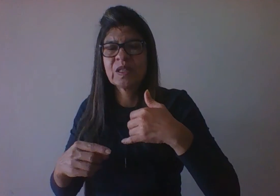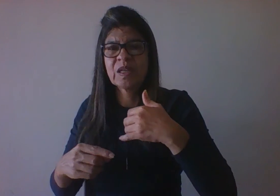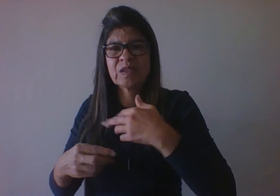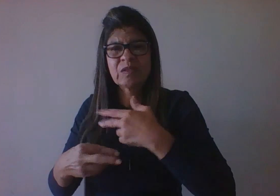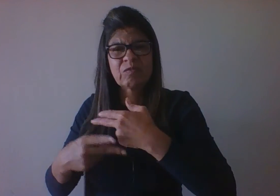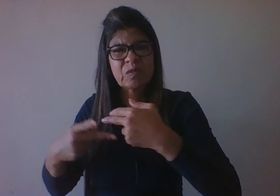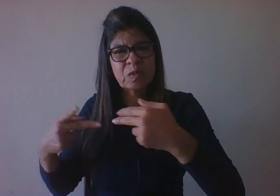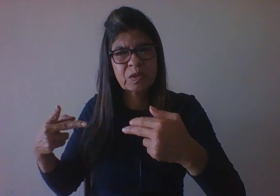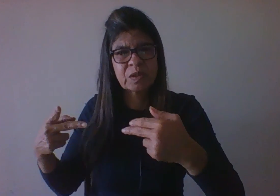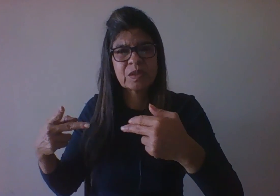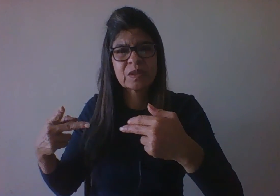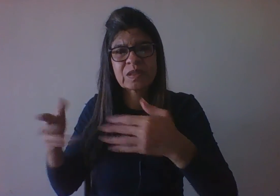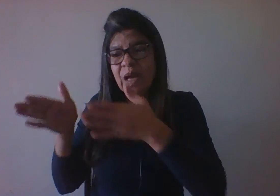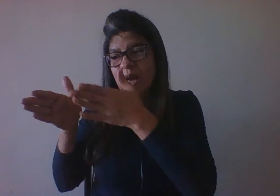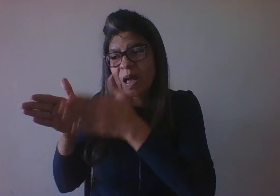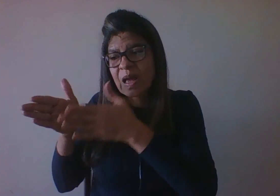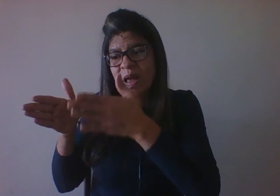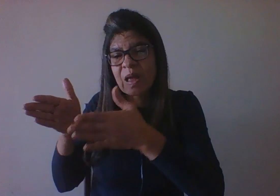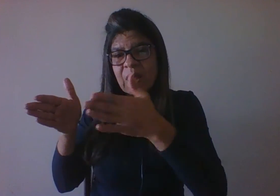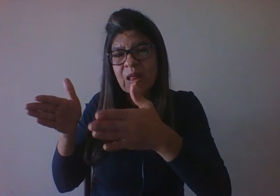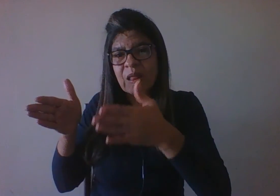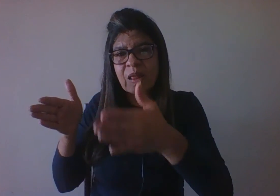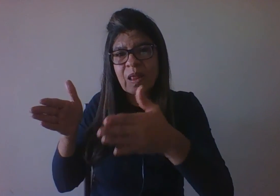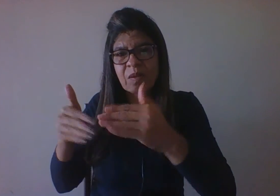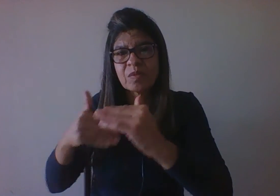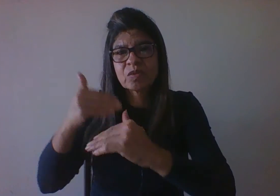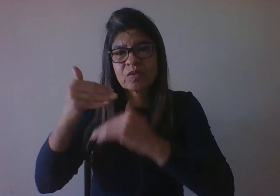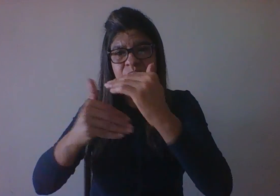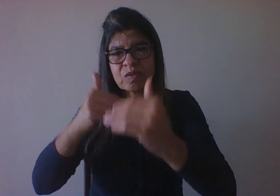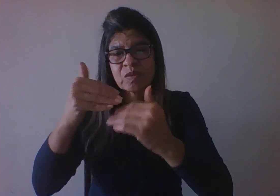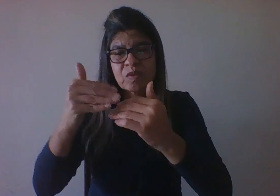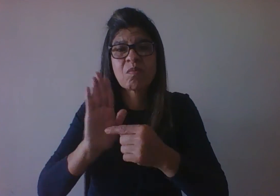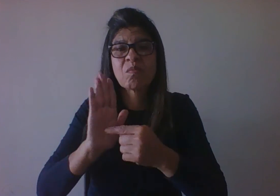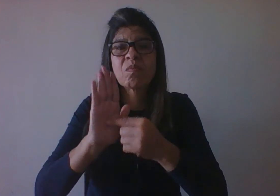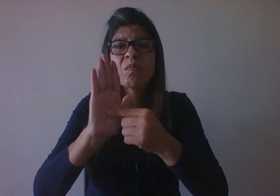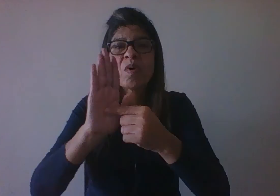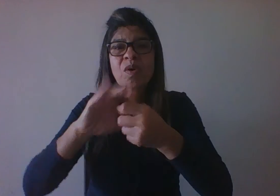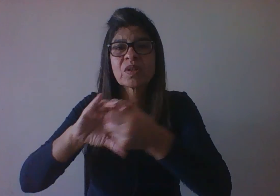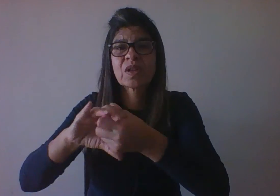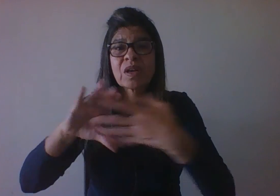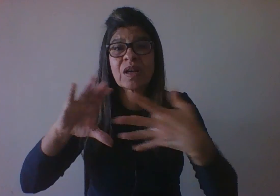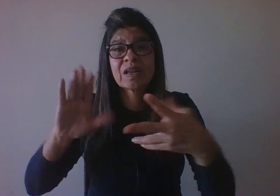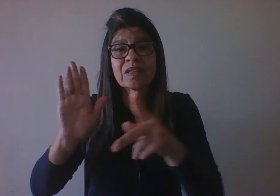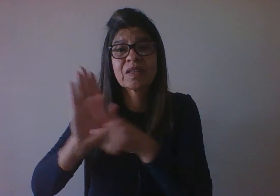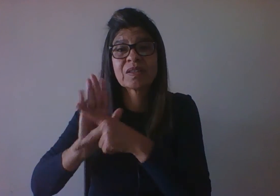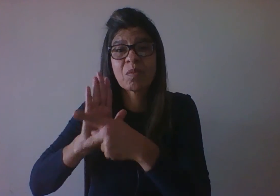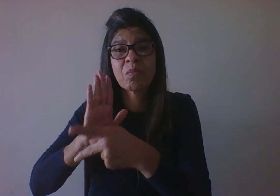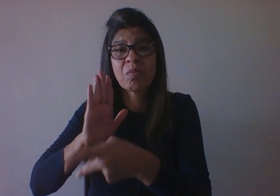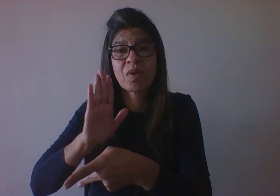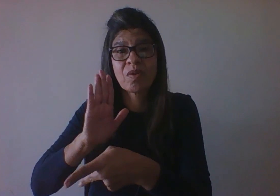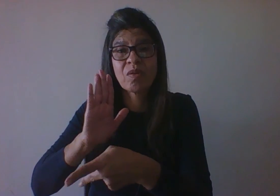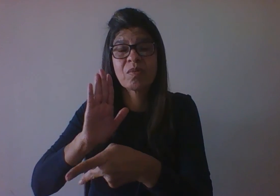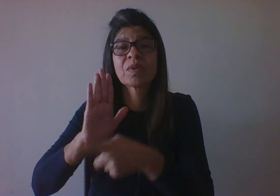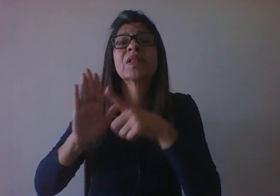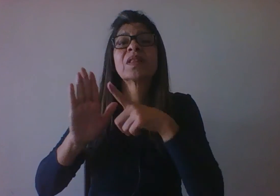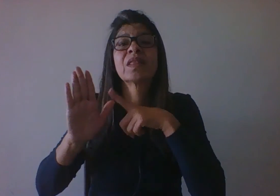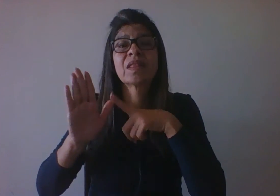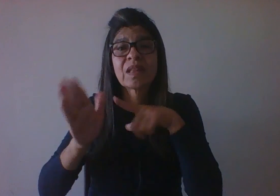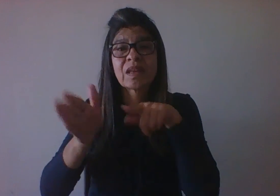a gente verá que apresentam as suas características peculiares. As pesquisas são realizadas com grupos